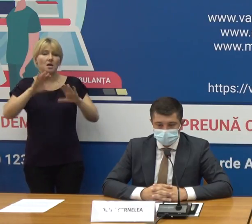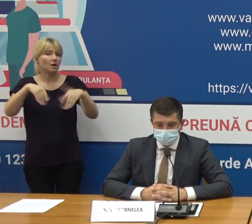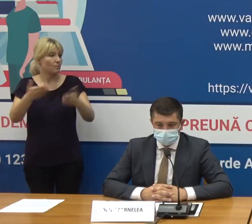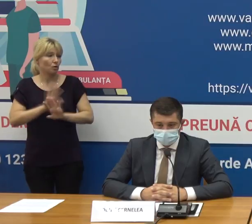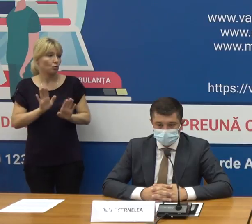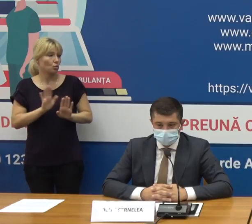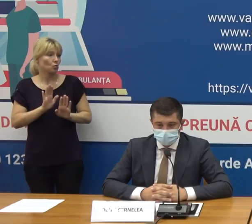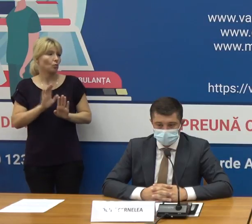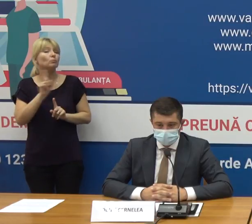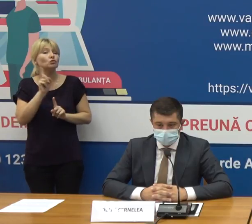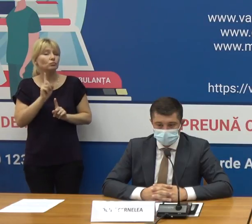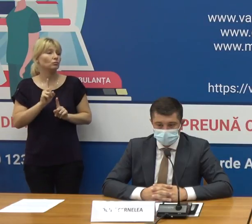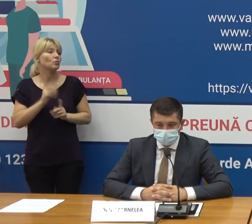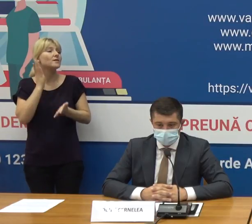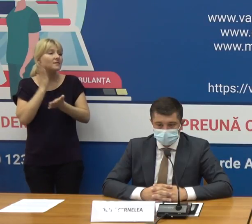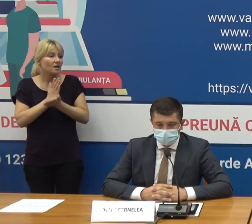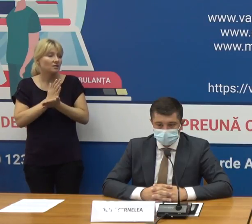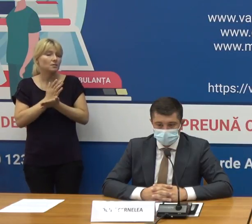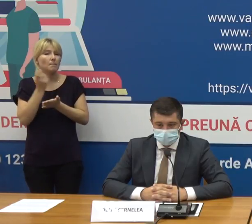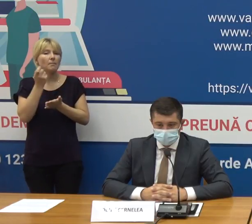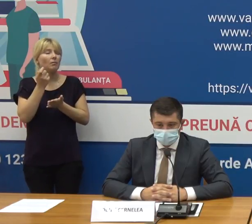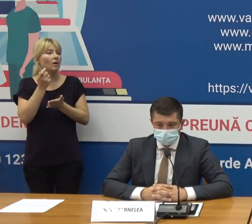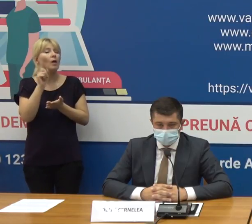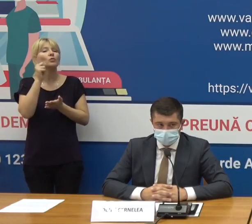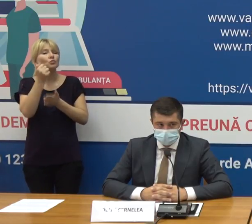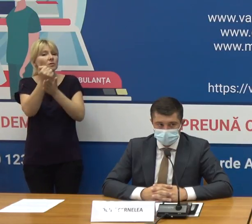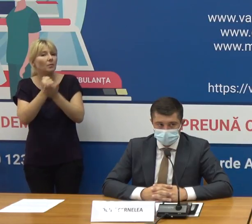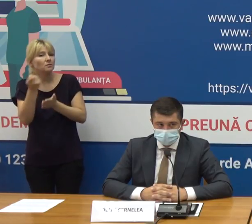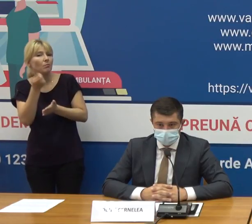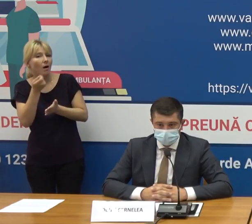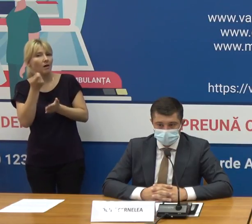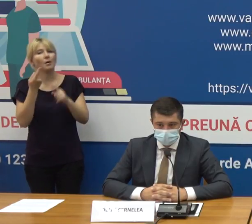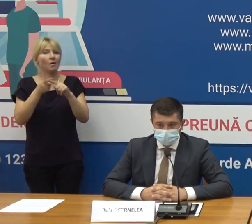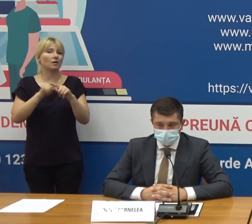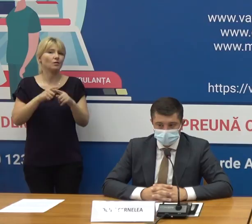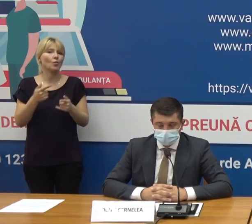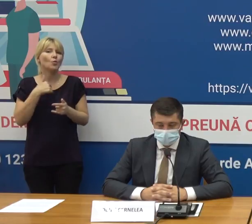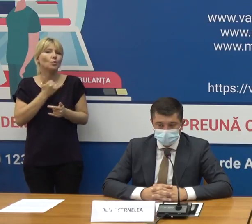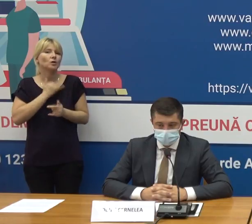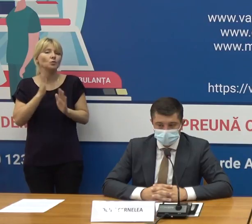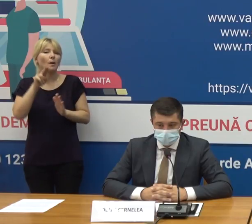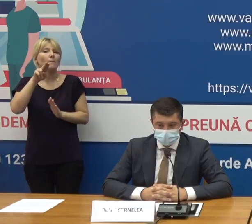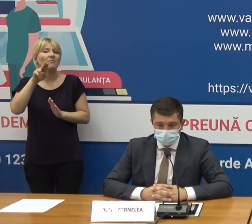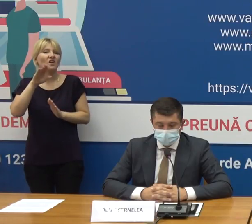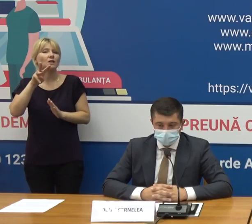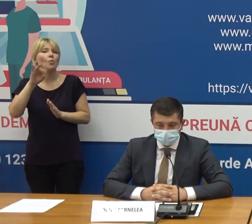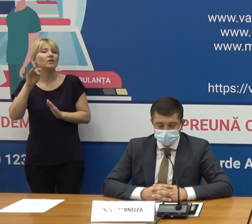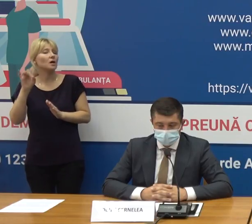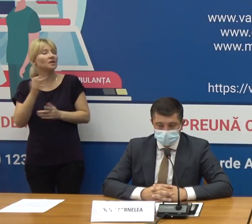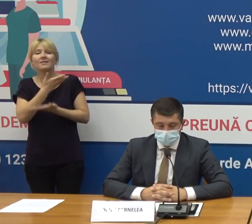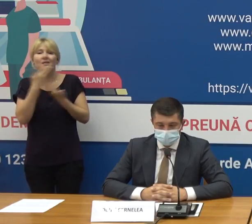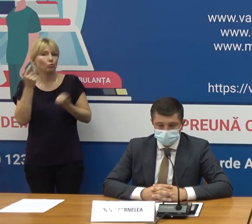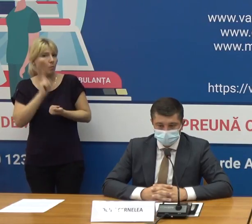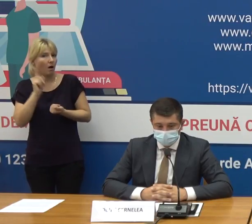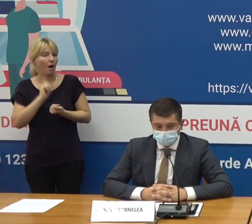că încă sunt stocuri insuficiente de vaccin de aceste vaccinuri în general noi avem doar Pfizer Moderna încă nu avem